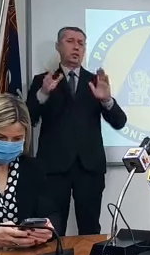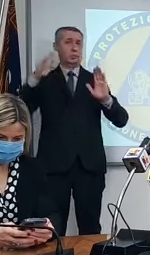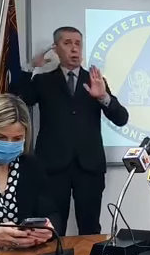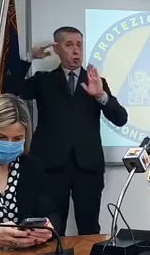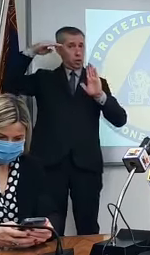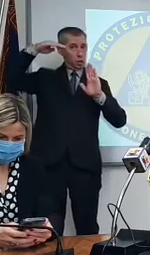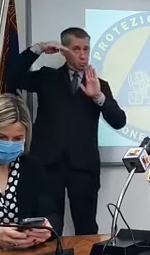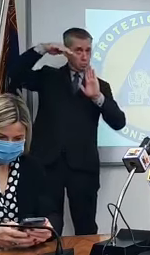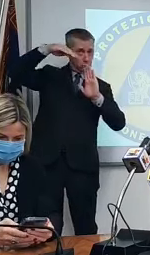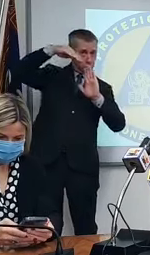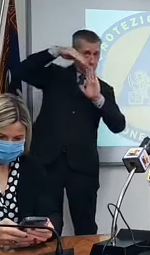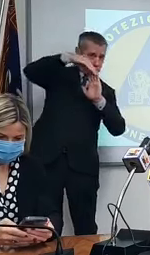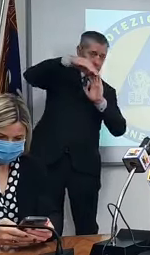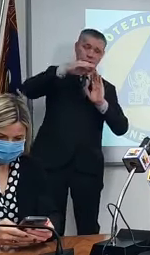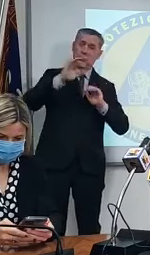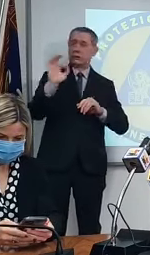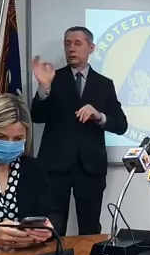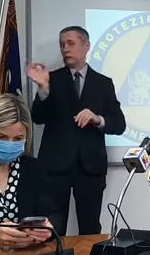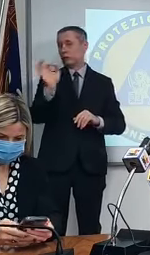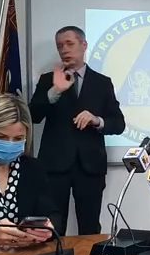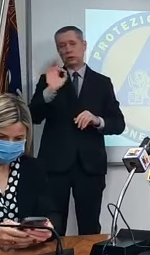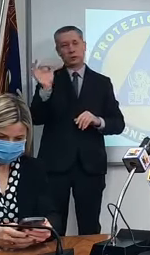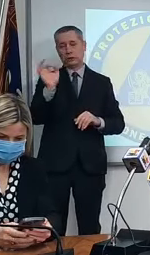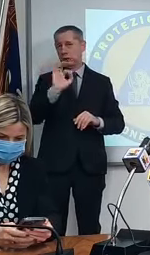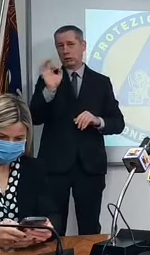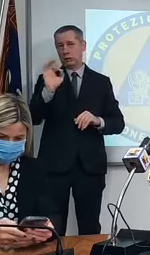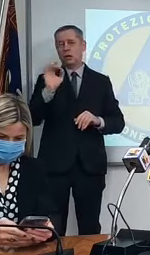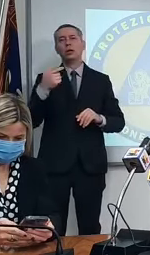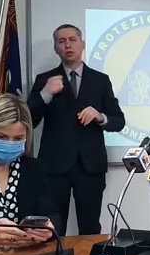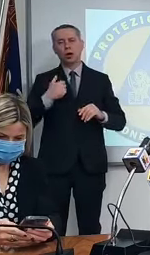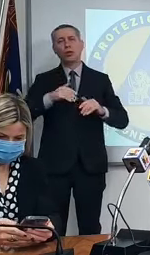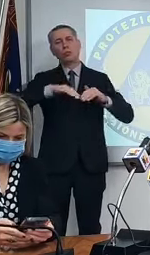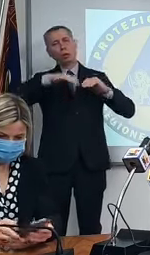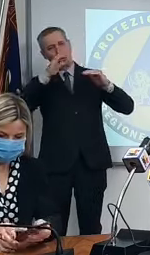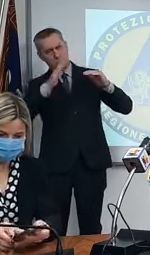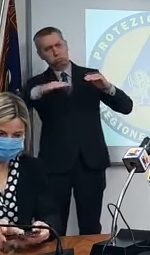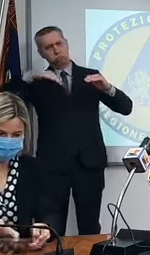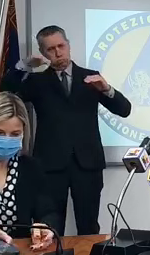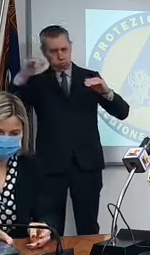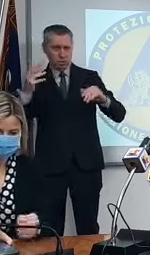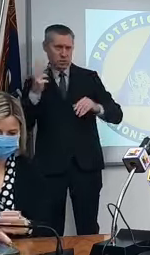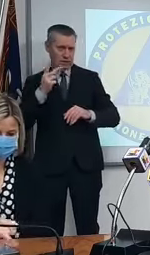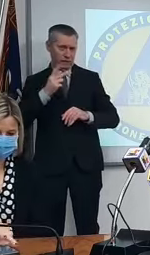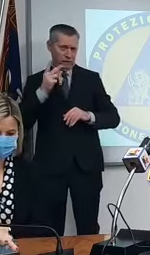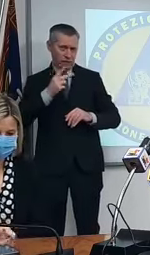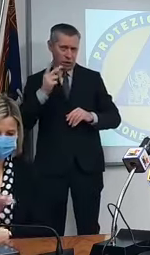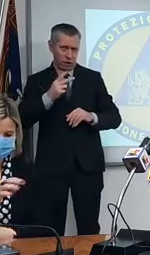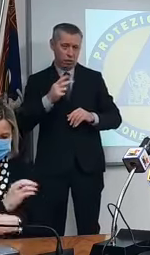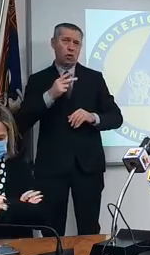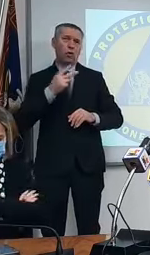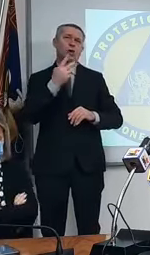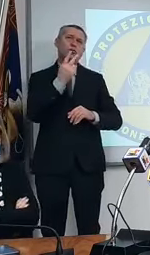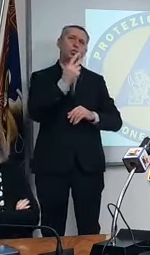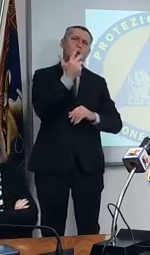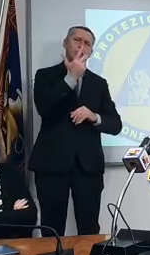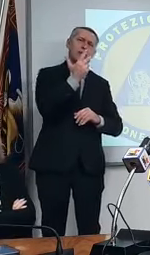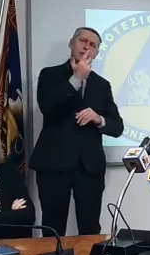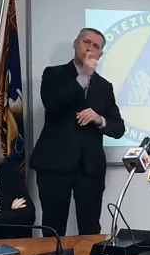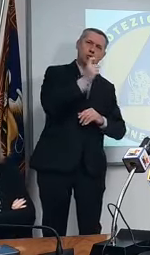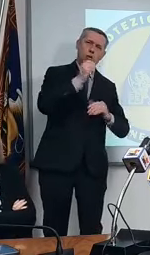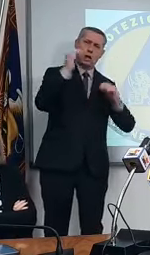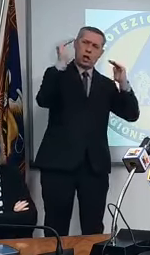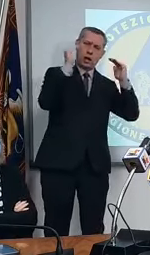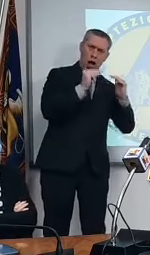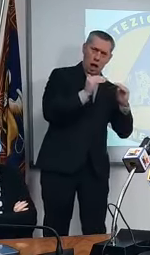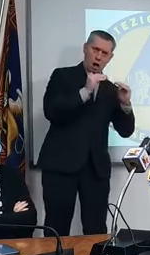curvo, perché lo si vede, c'è questa altalena, due o tre giorni con cali, poi c'è una ripresa. Adesso